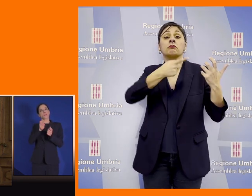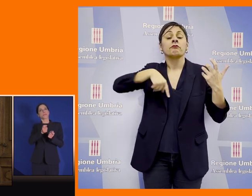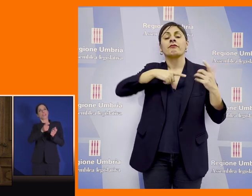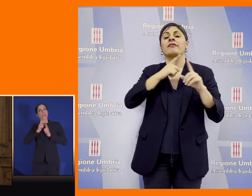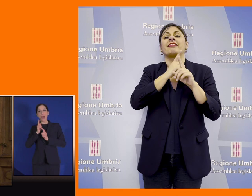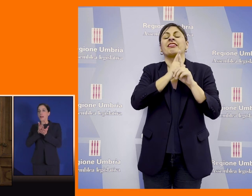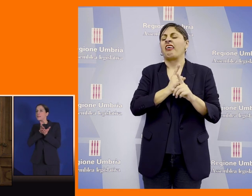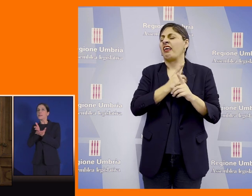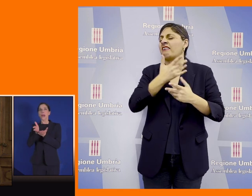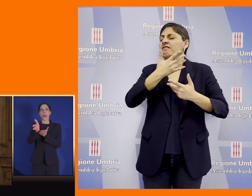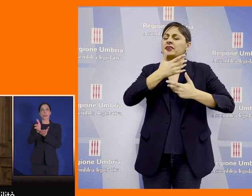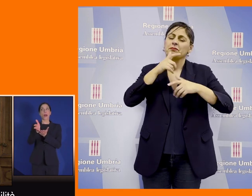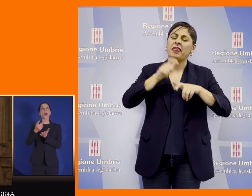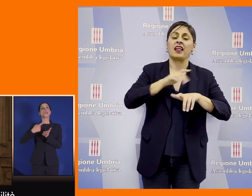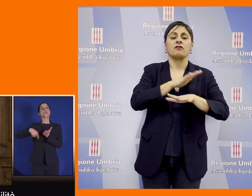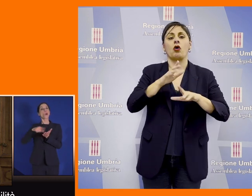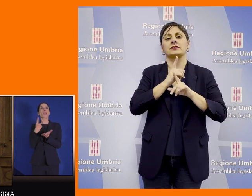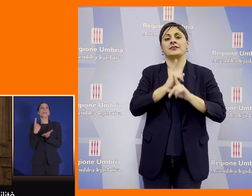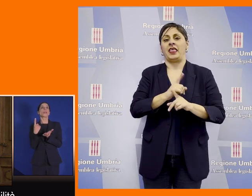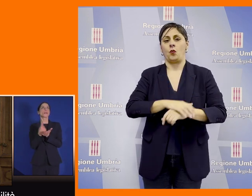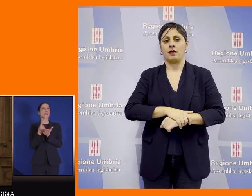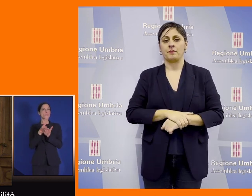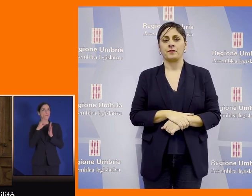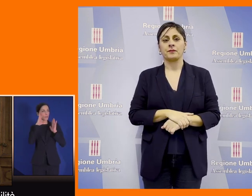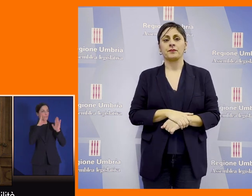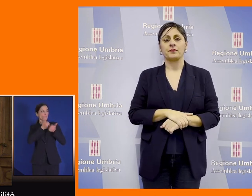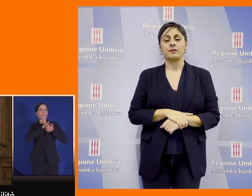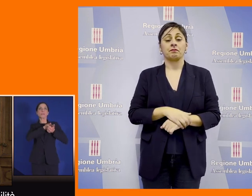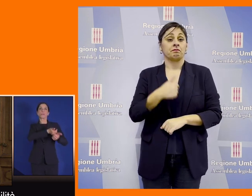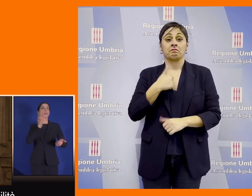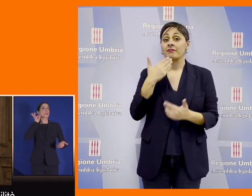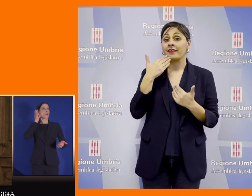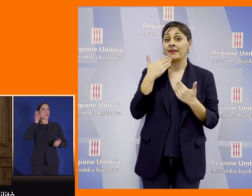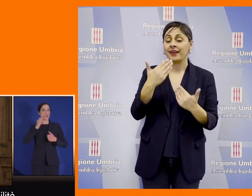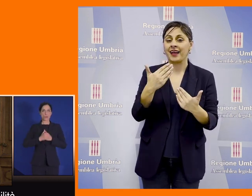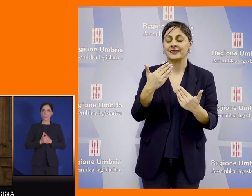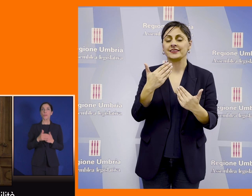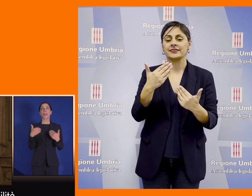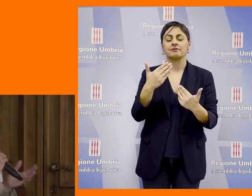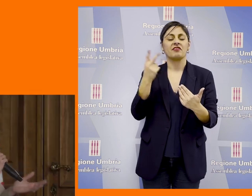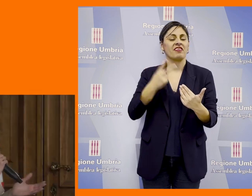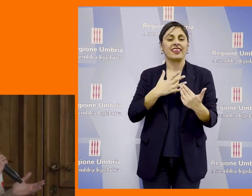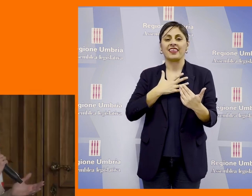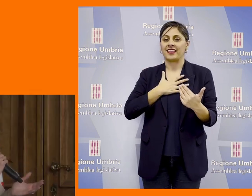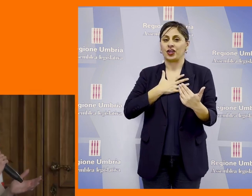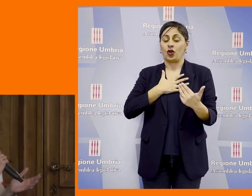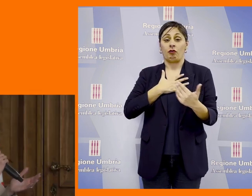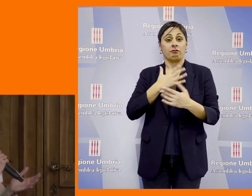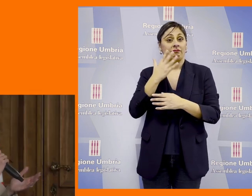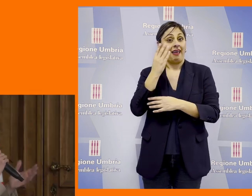noi dobbiamo assolutamente attenerci io ringrazio veramente